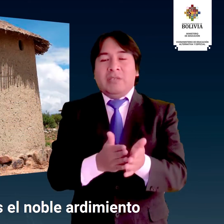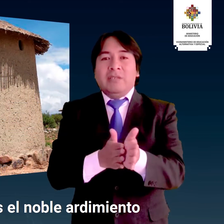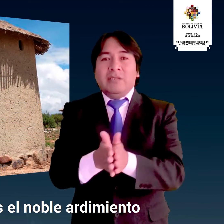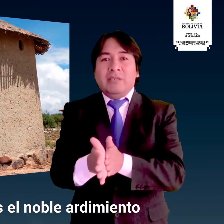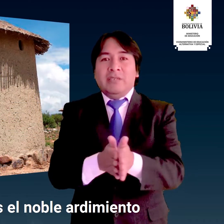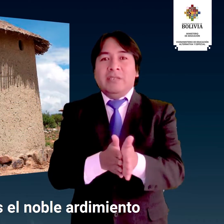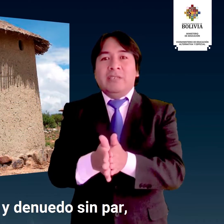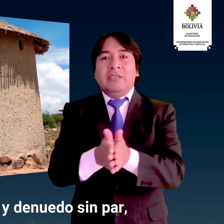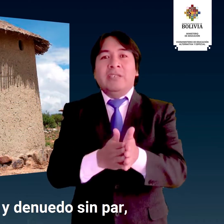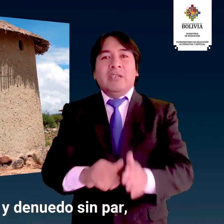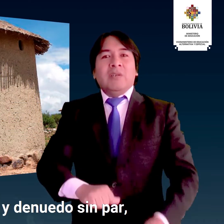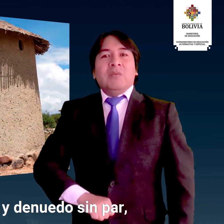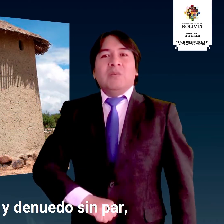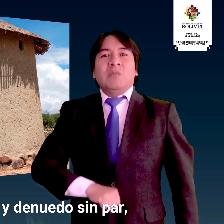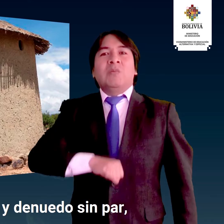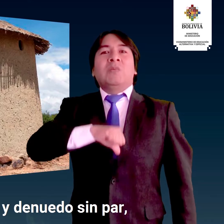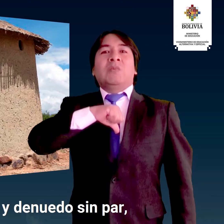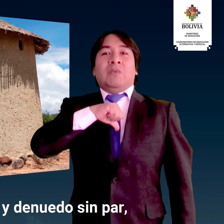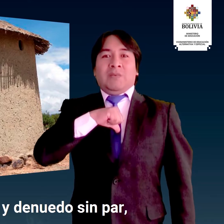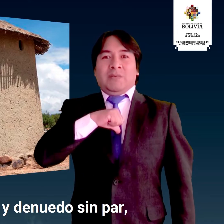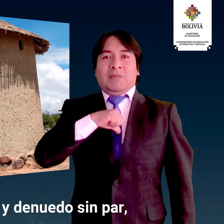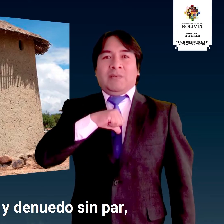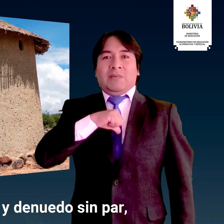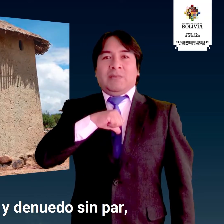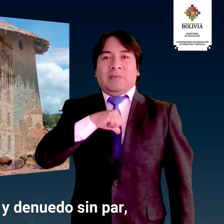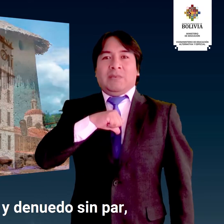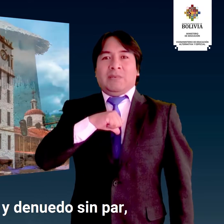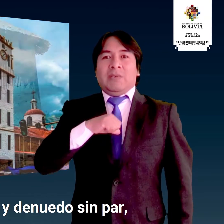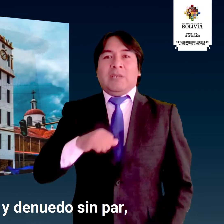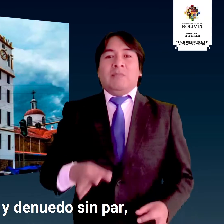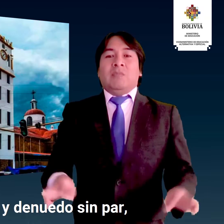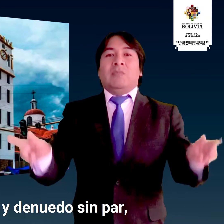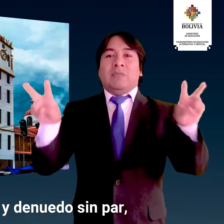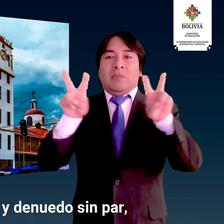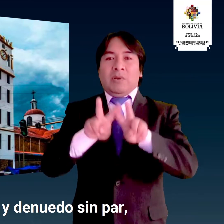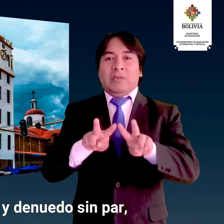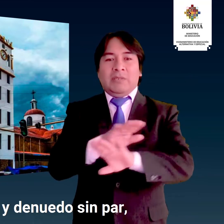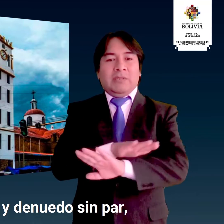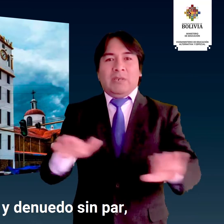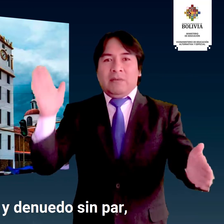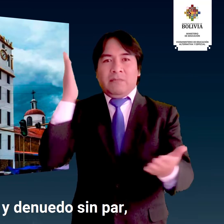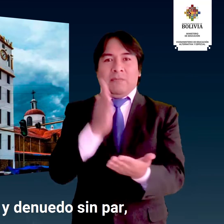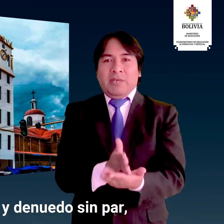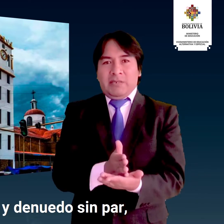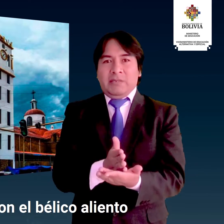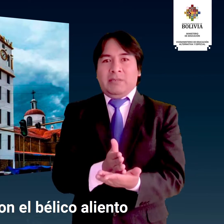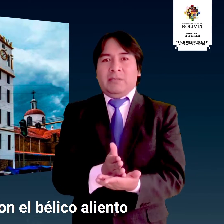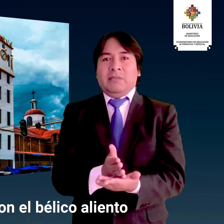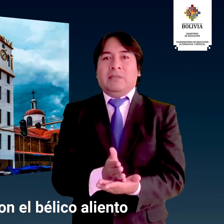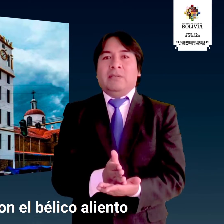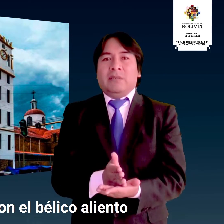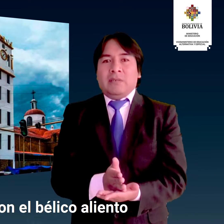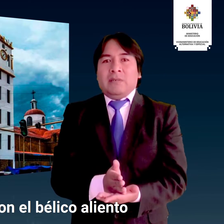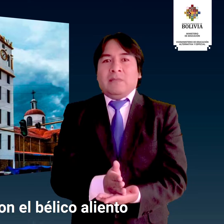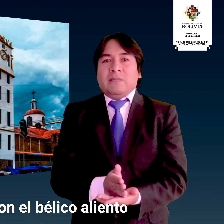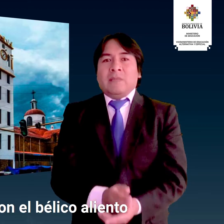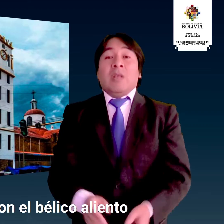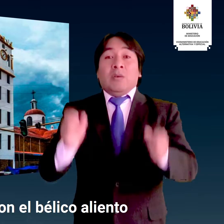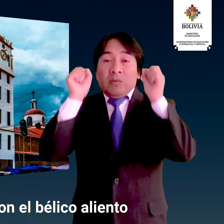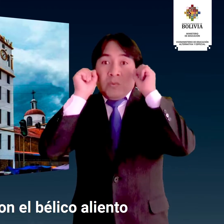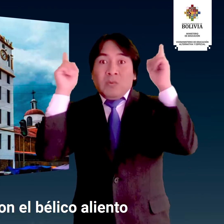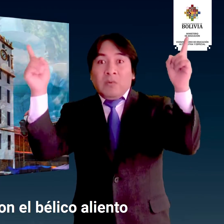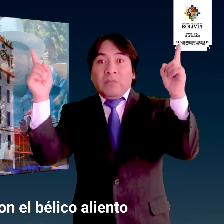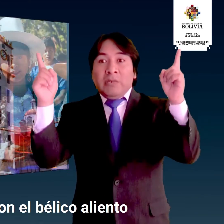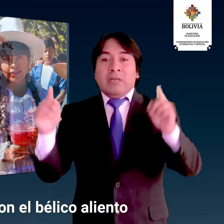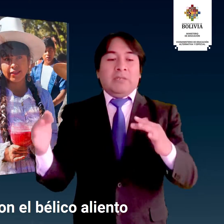ardimiento Su altidez y el nuevo sin mar Despertaron